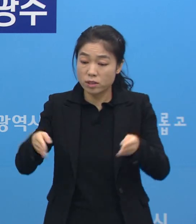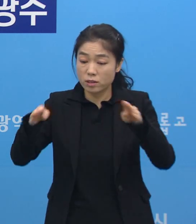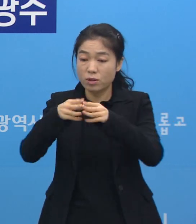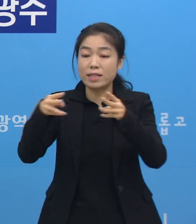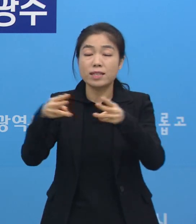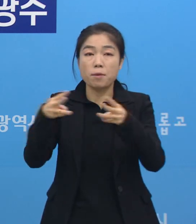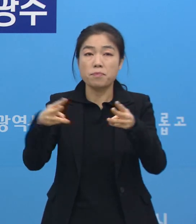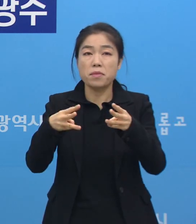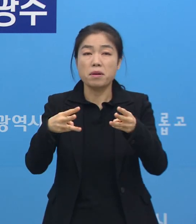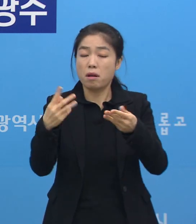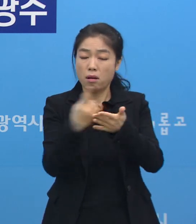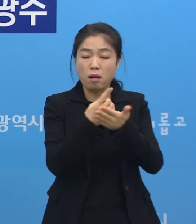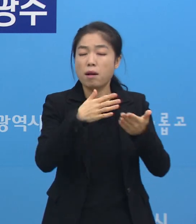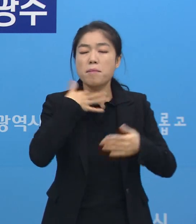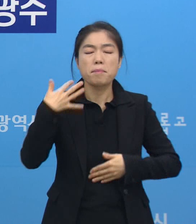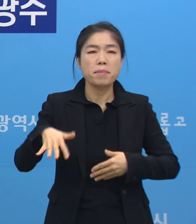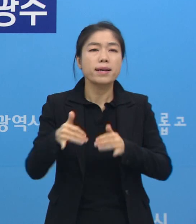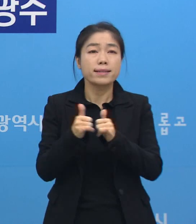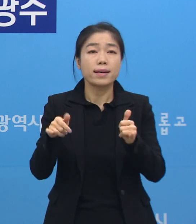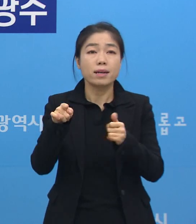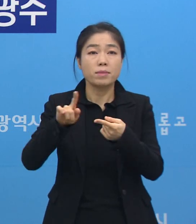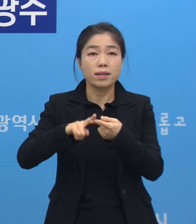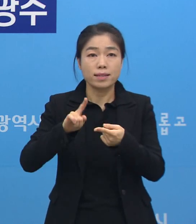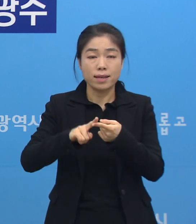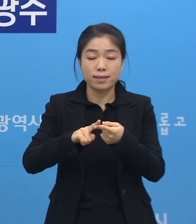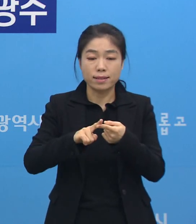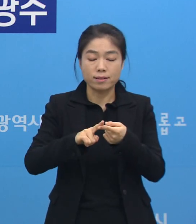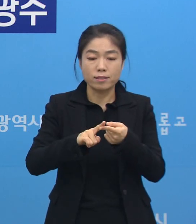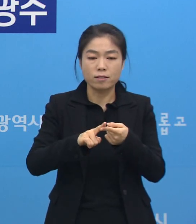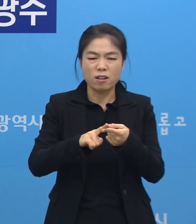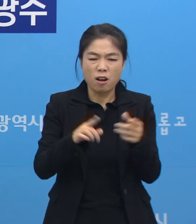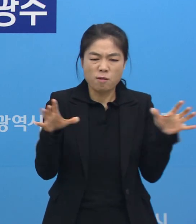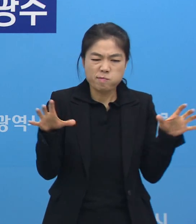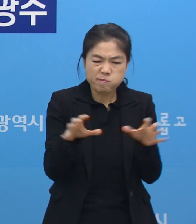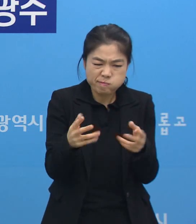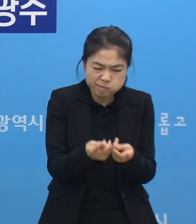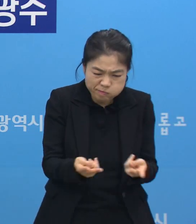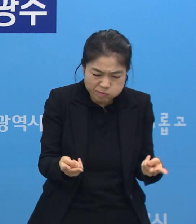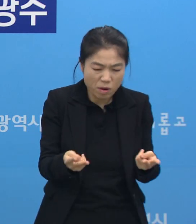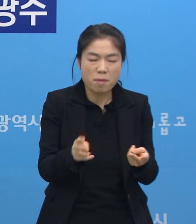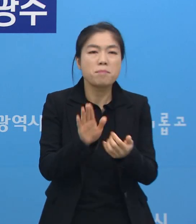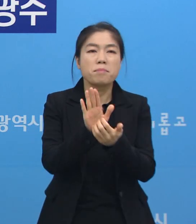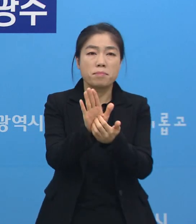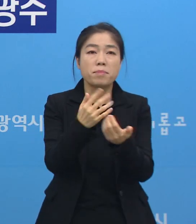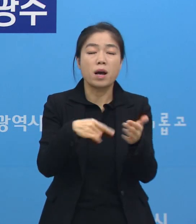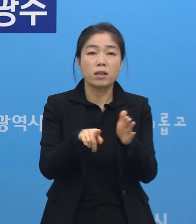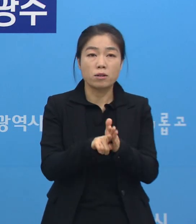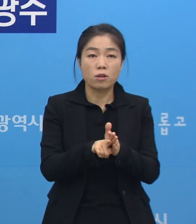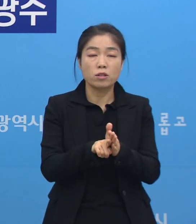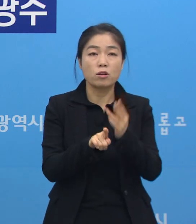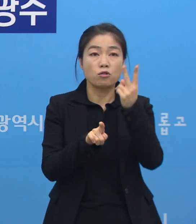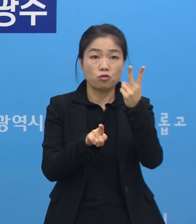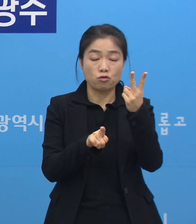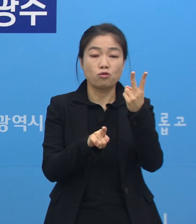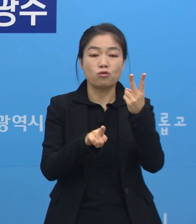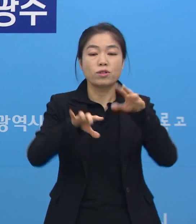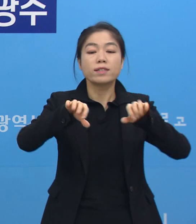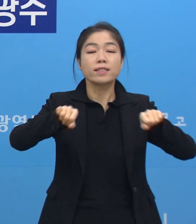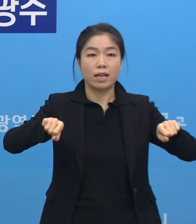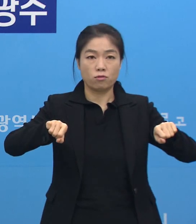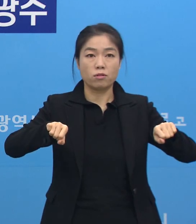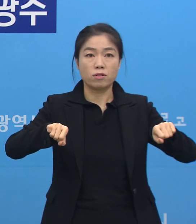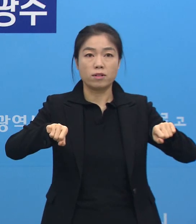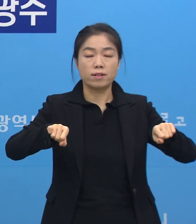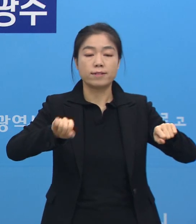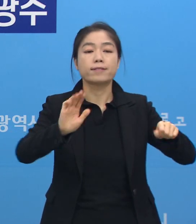3층의 비접촉자에 대해서는 저희들이 밀집도를 완화하기 위해서 완화 조치를 하게 됩니다. 그래서 두 개의 요양병원으로 나누어서